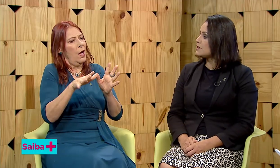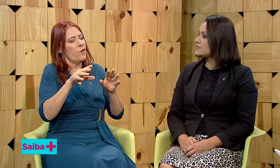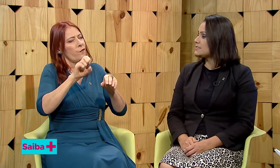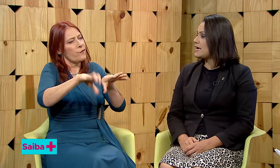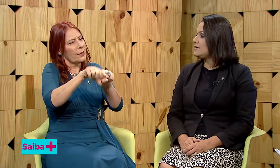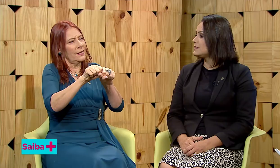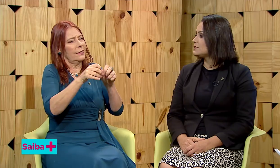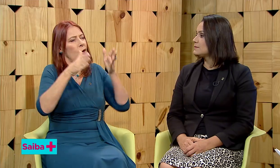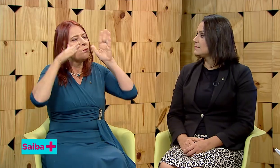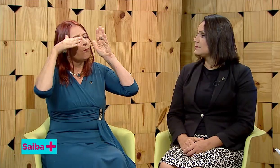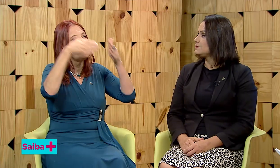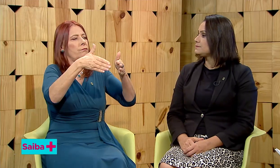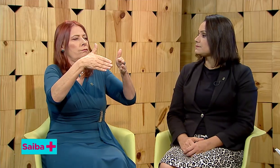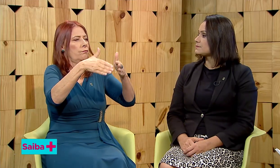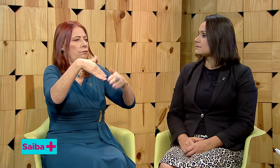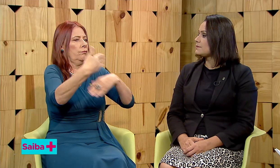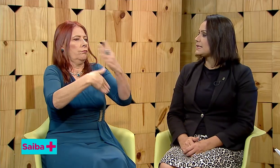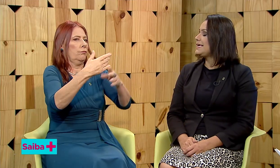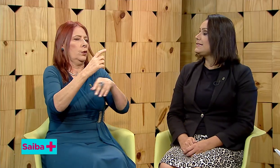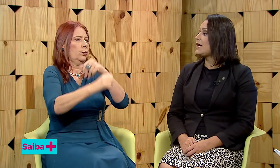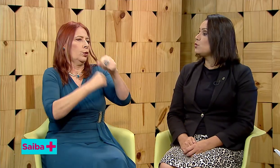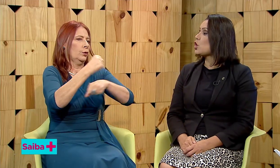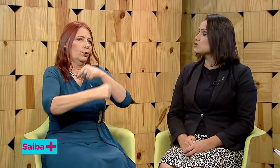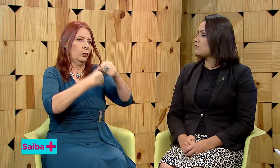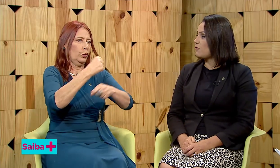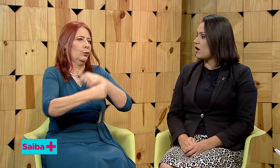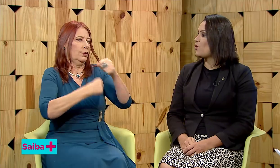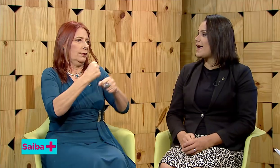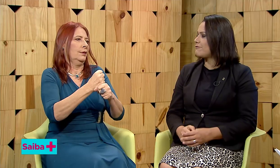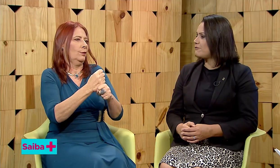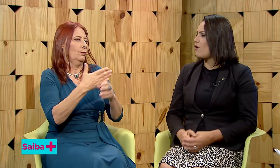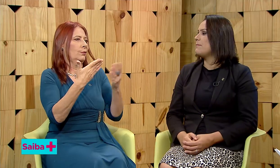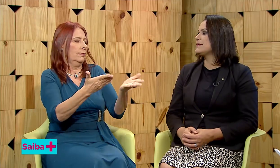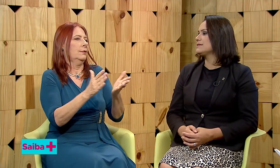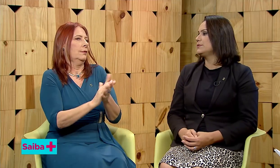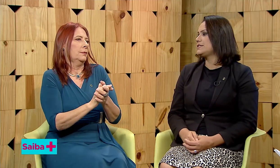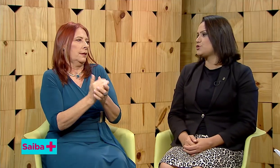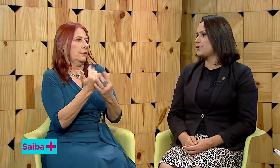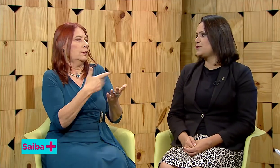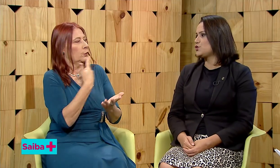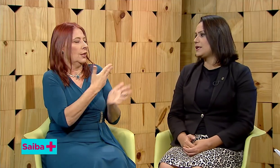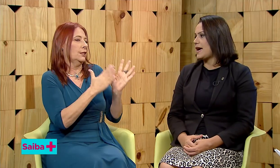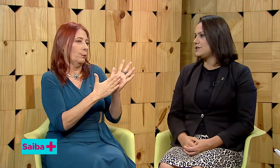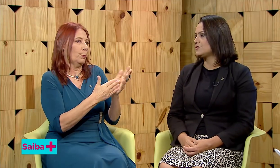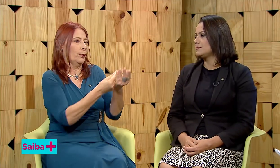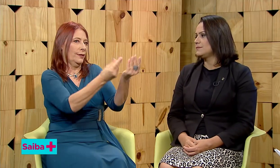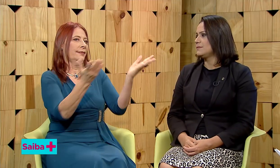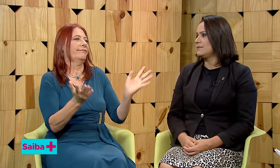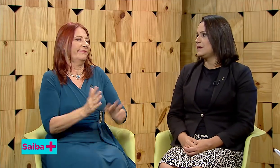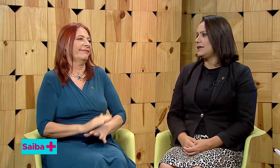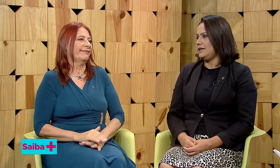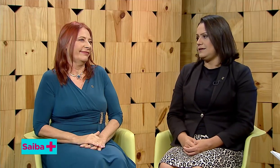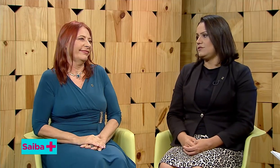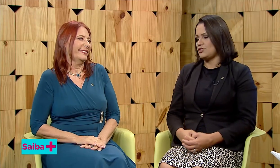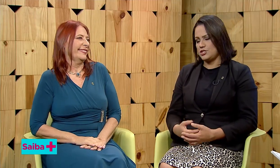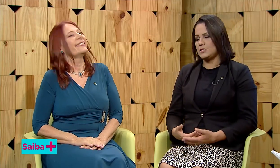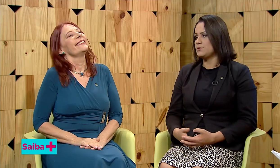deficiências. E, então, o nosso foco é a formação desses profissionais. E nós já estamos